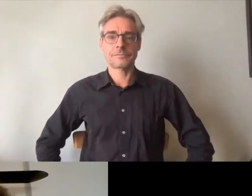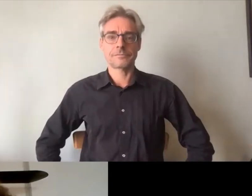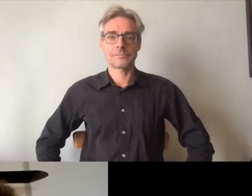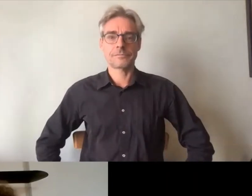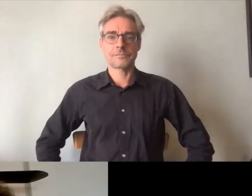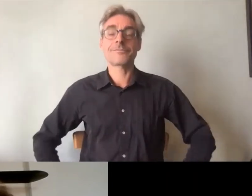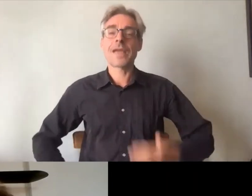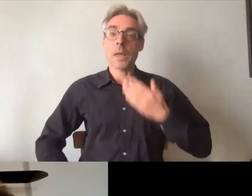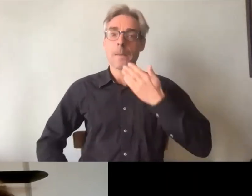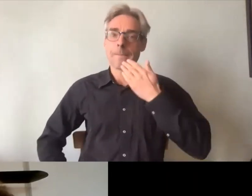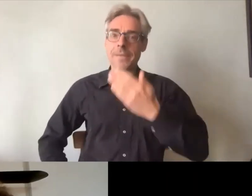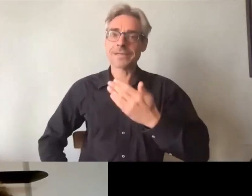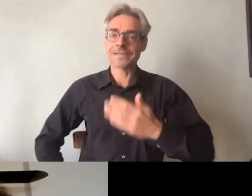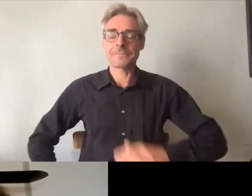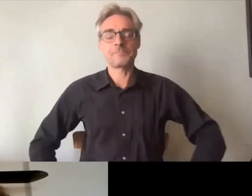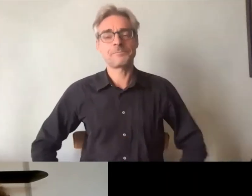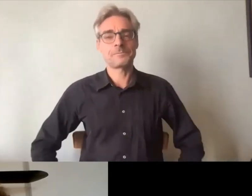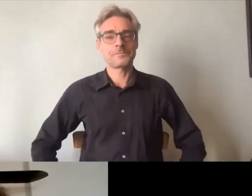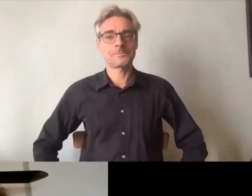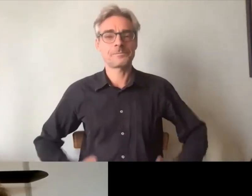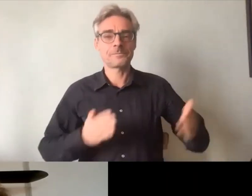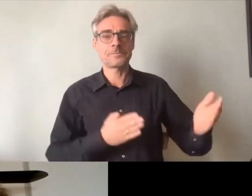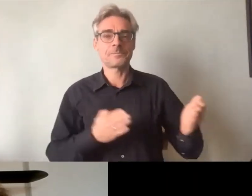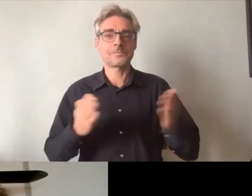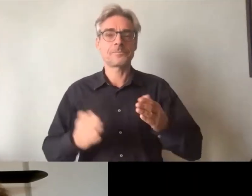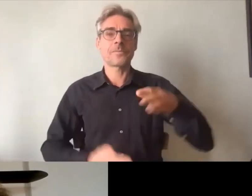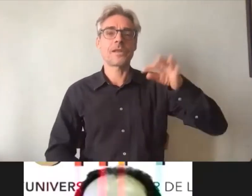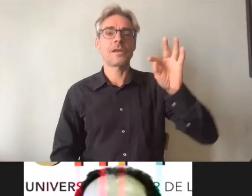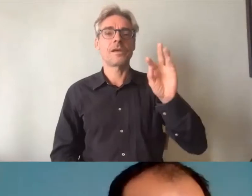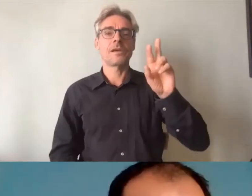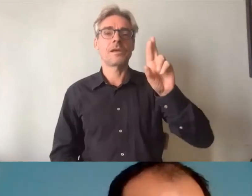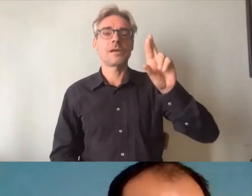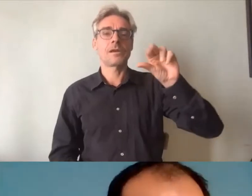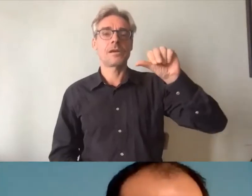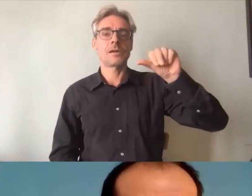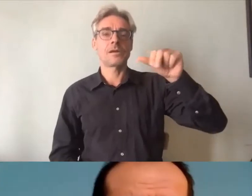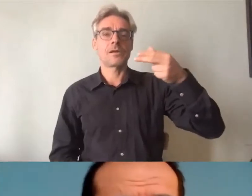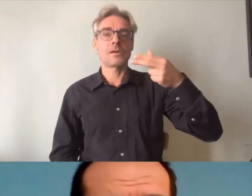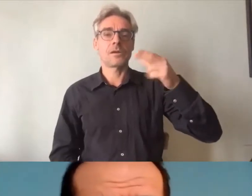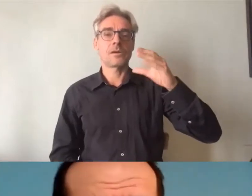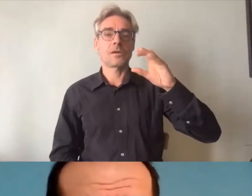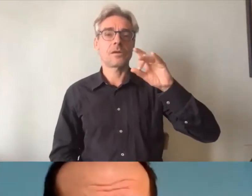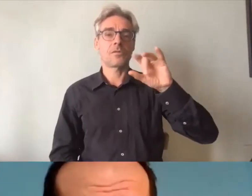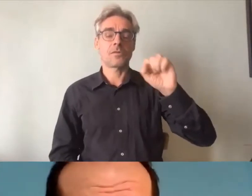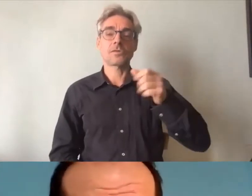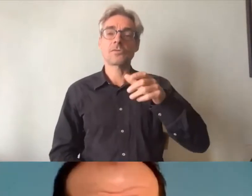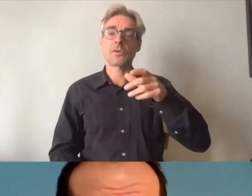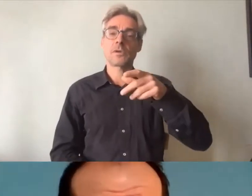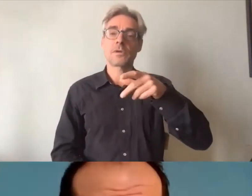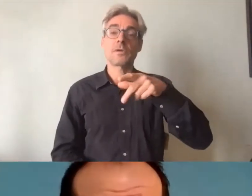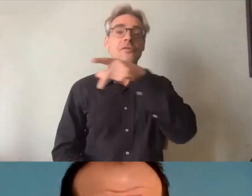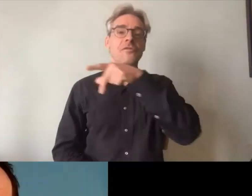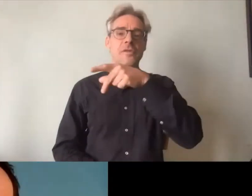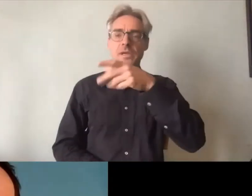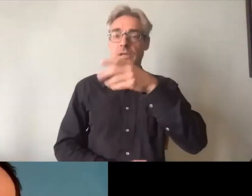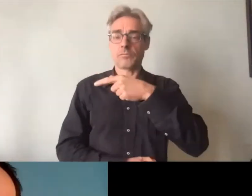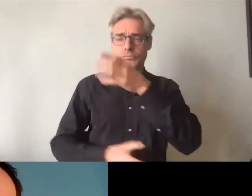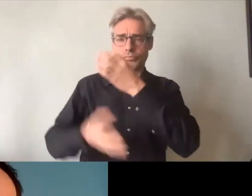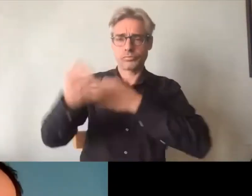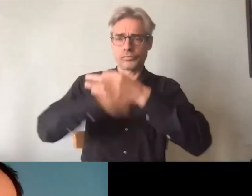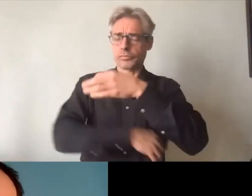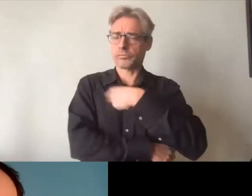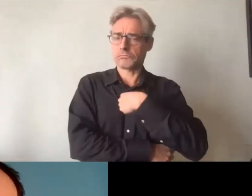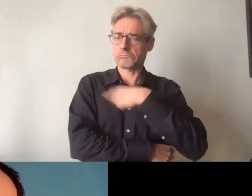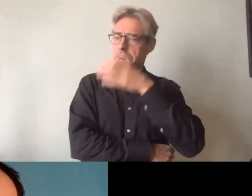merci Philippe François j'écoutais ce qu'évoquait Philippe Chervin à l'instant